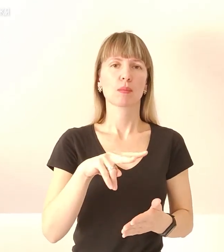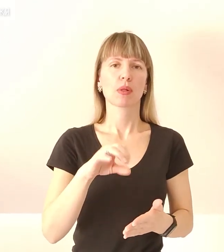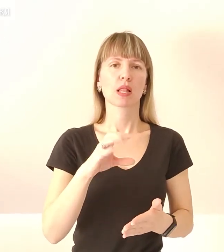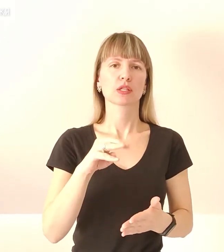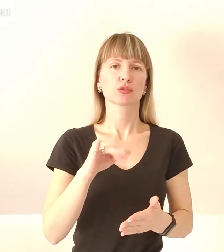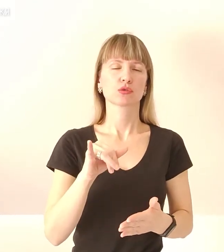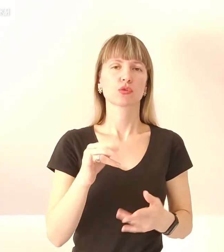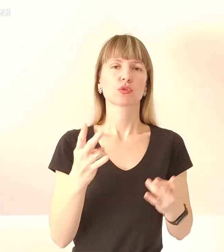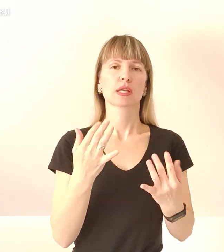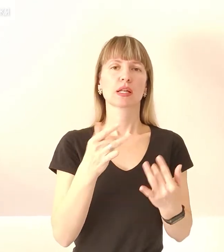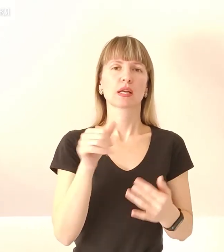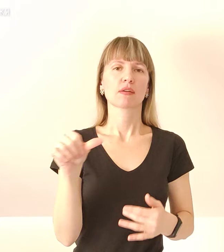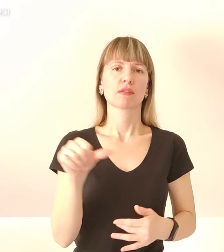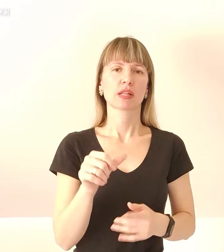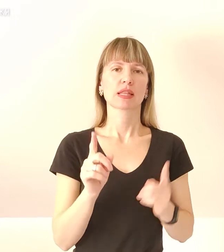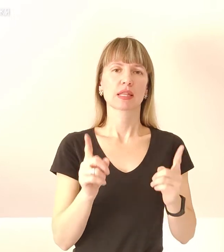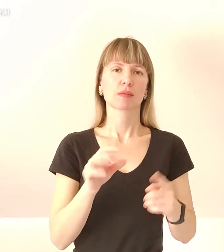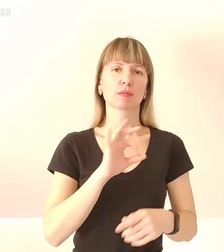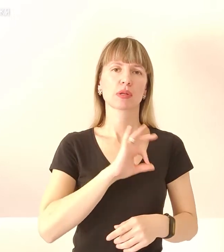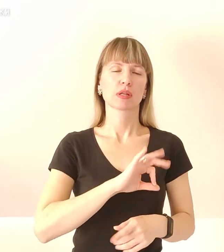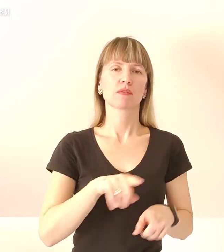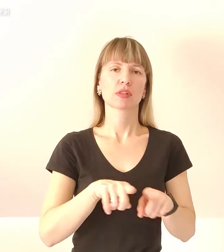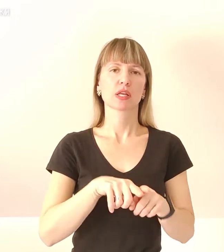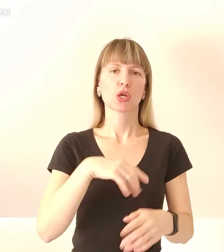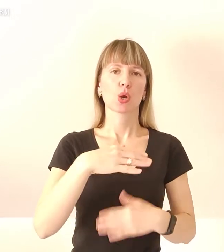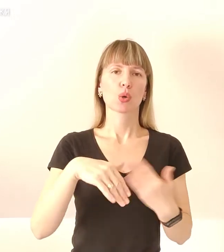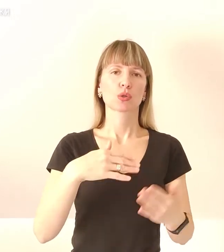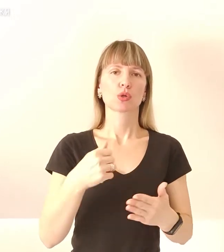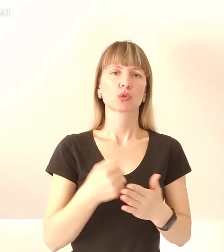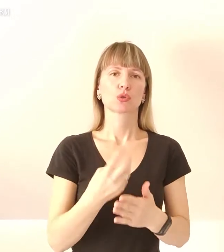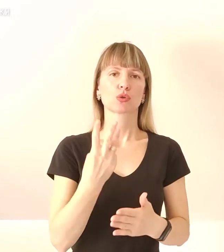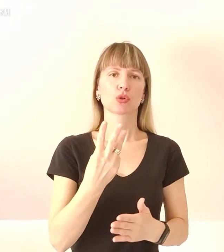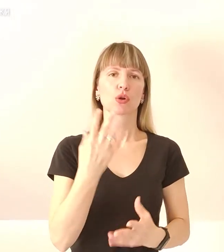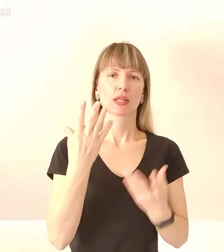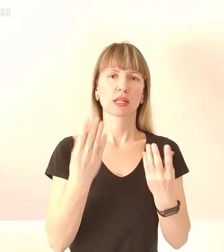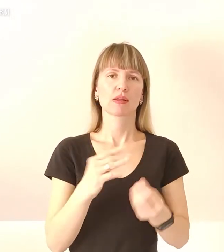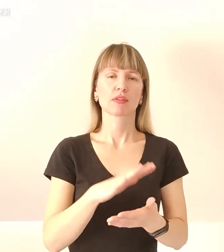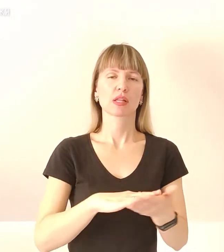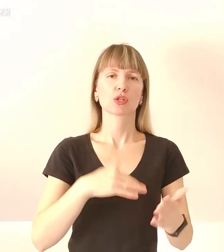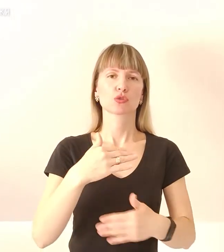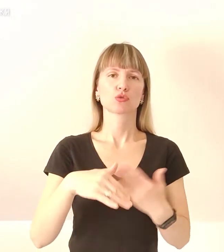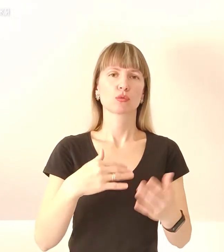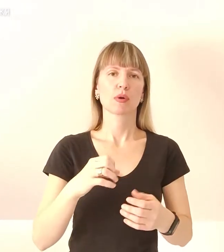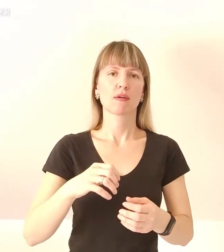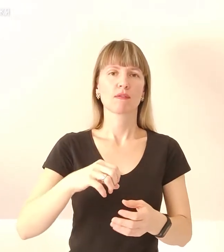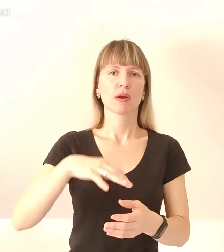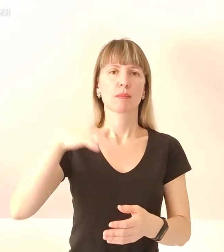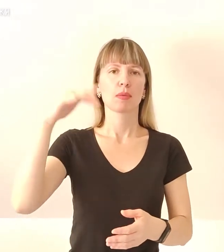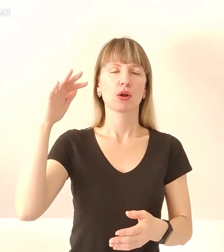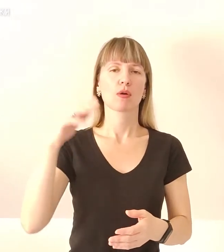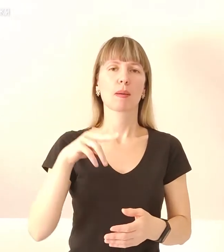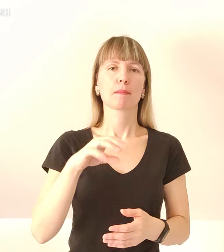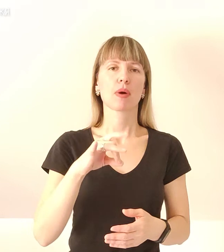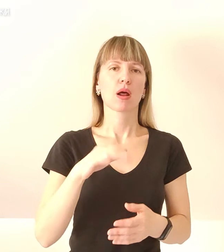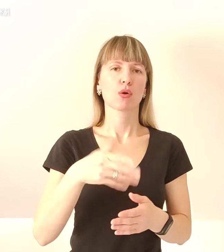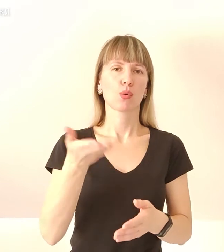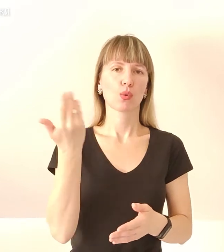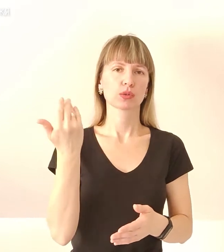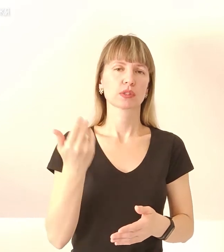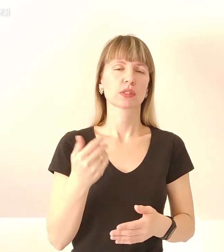кілька хвилин, а ось термін продатності у таких коктейлів до трьох днів. Далі суміш випаровується, пояснює чоловік. Пляшка